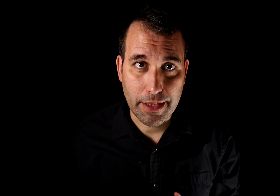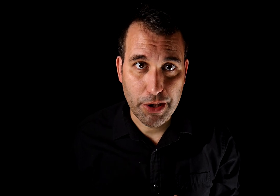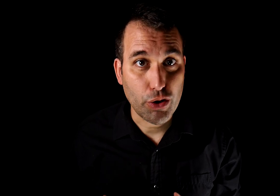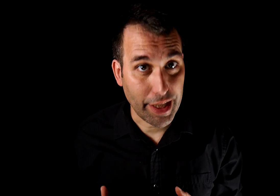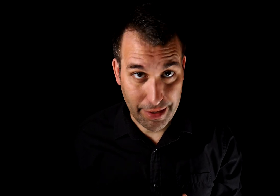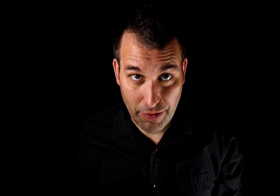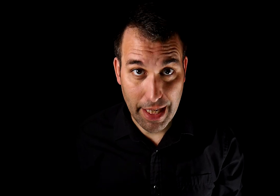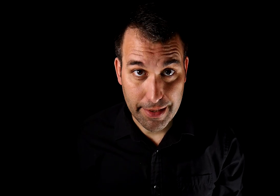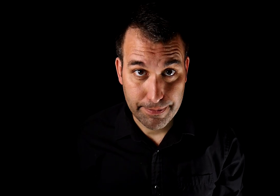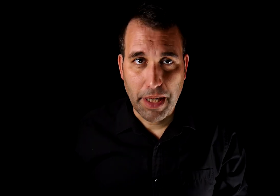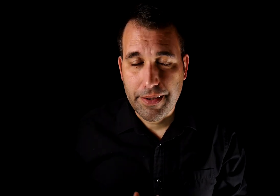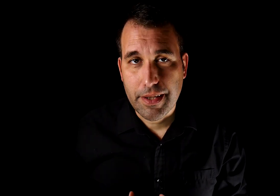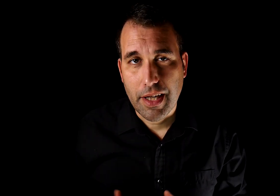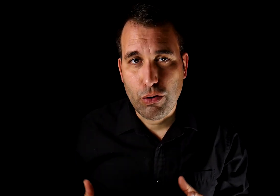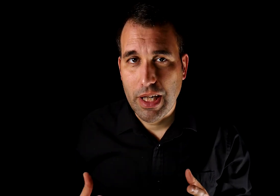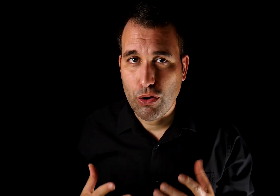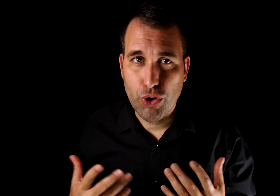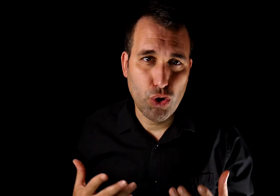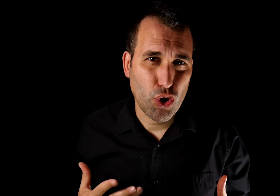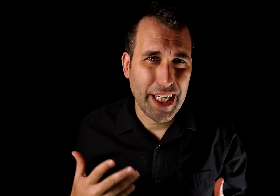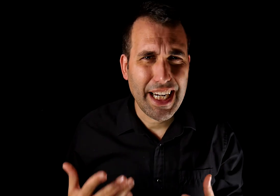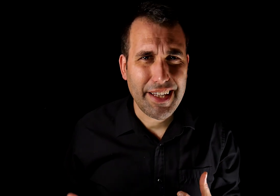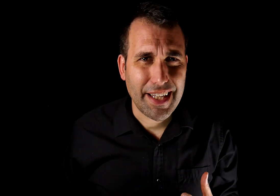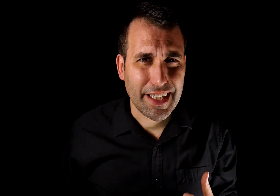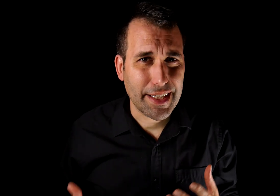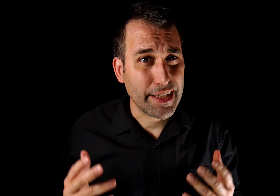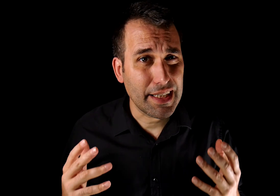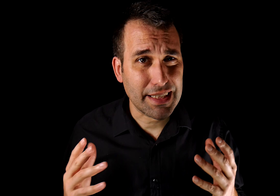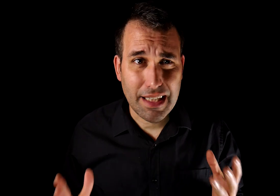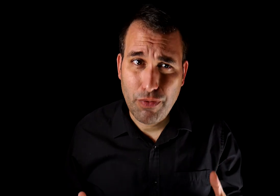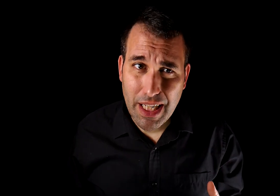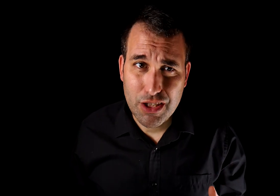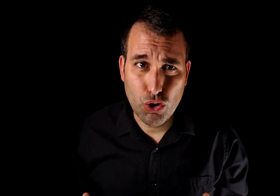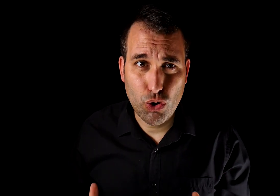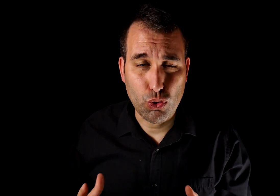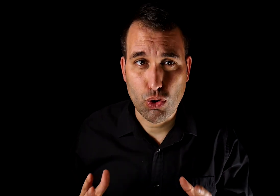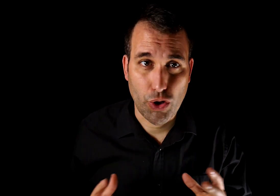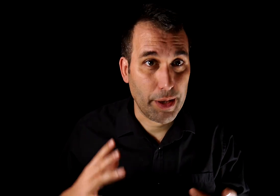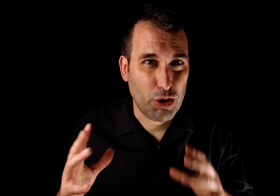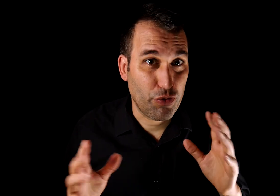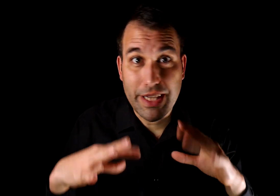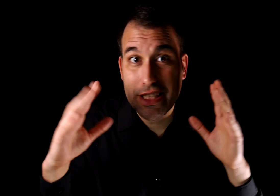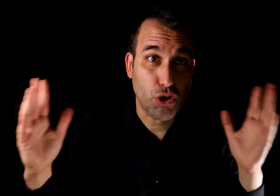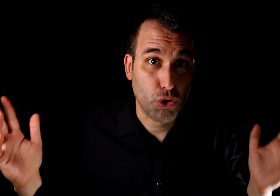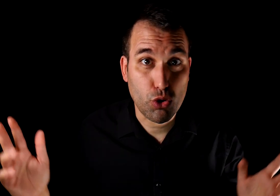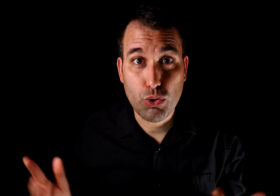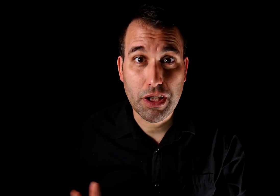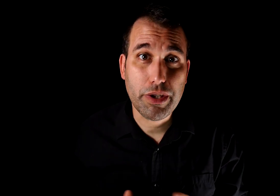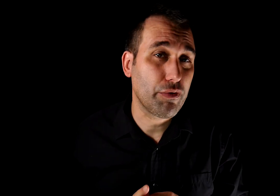término red flag. Parece que hay una noción generalizada de que las red flags son un concepto fantasioso cuya única